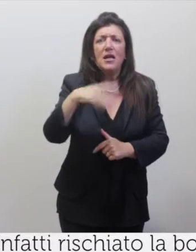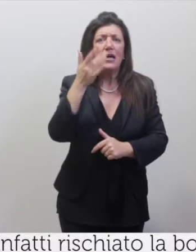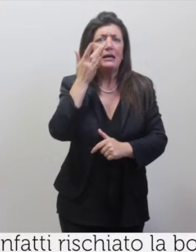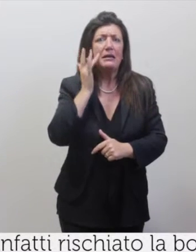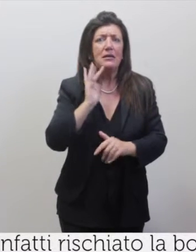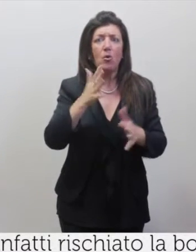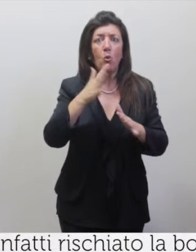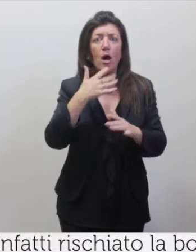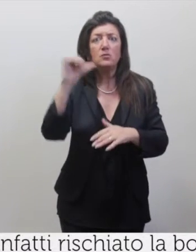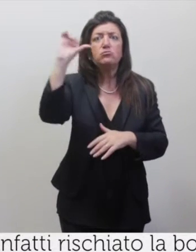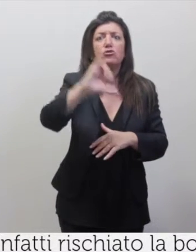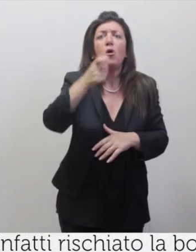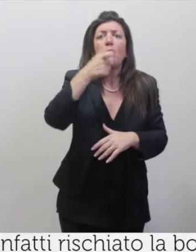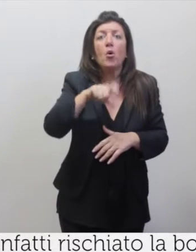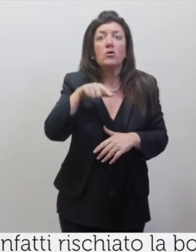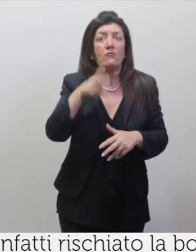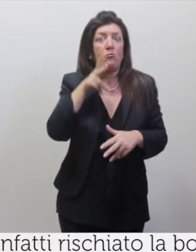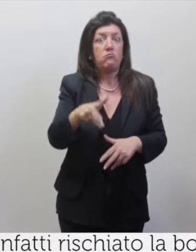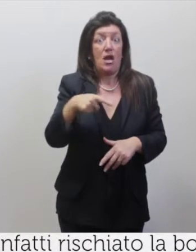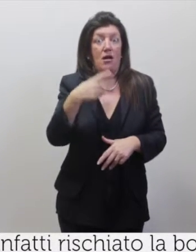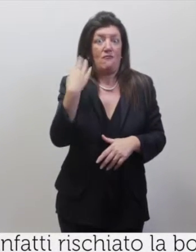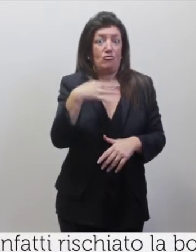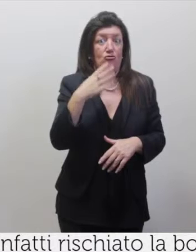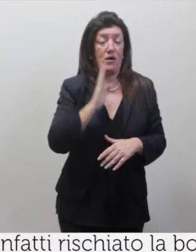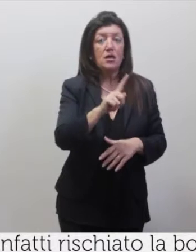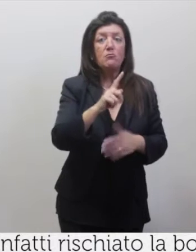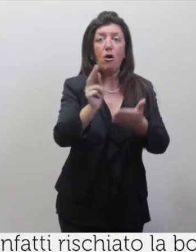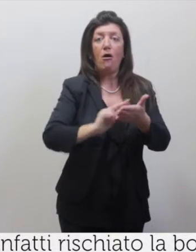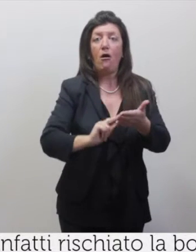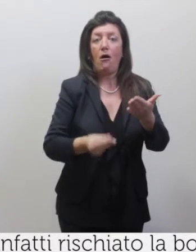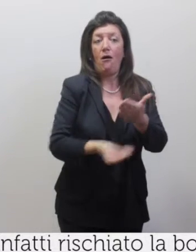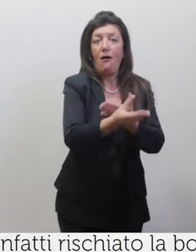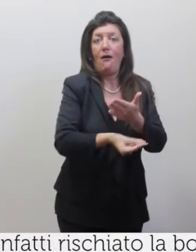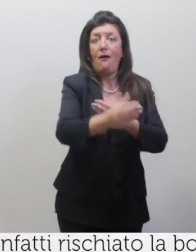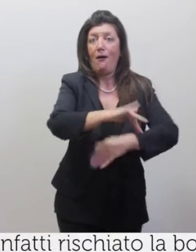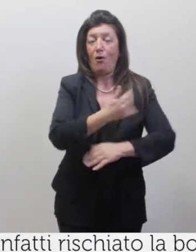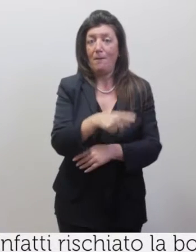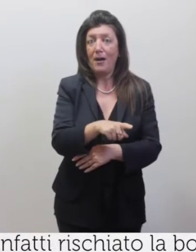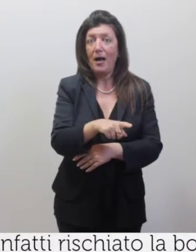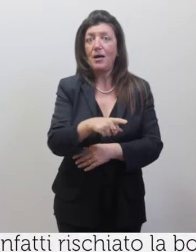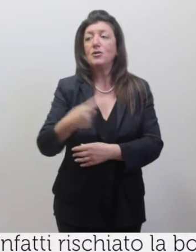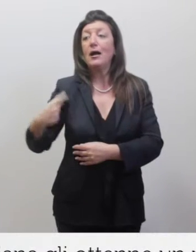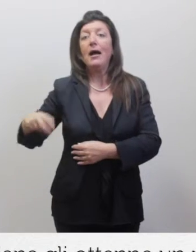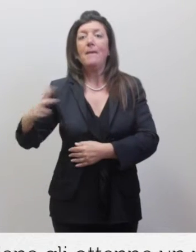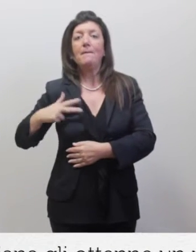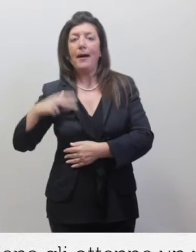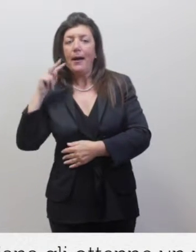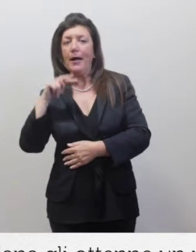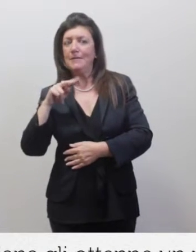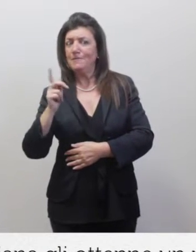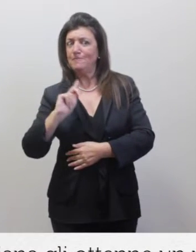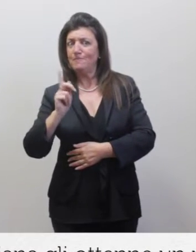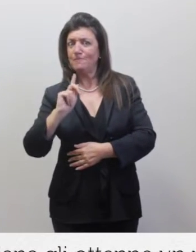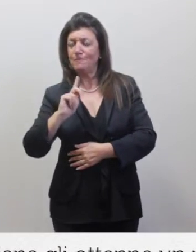padre giusiana gli ottenne un nuovo tema giovanni lo svolse bene e fu promosso